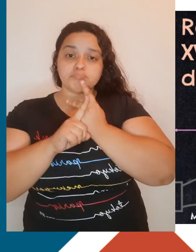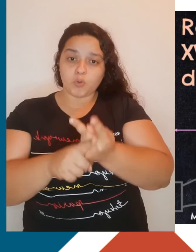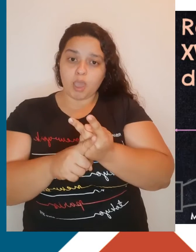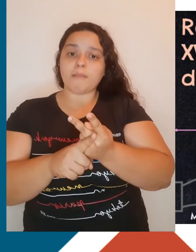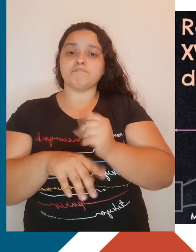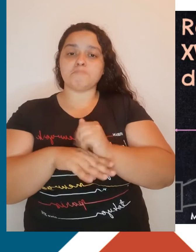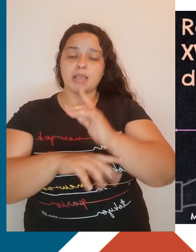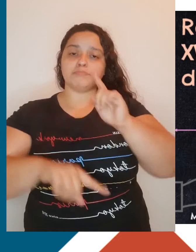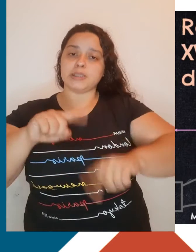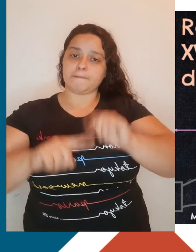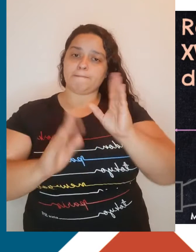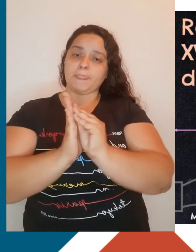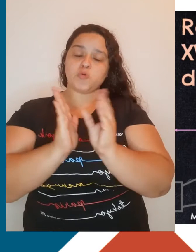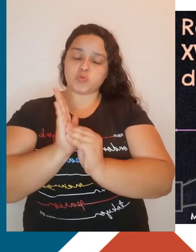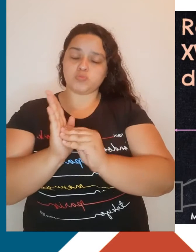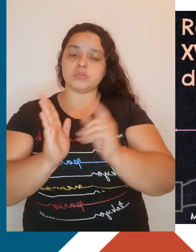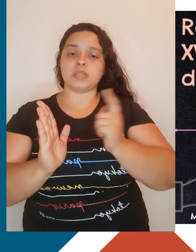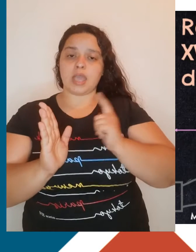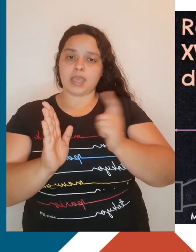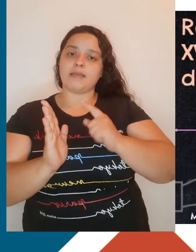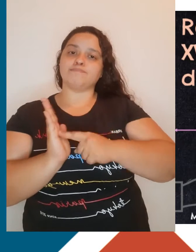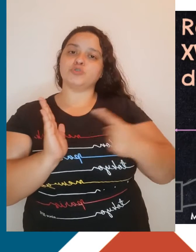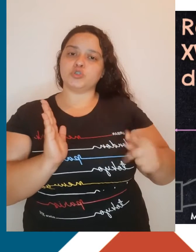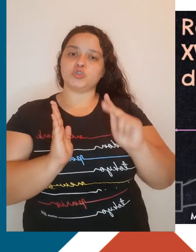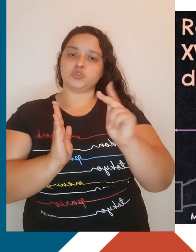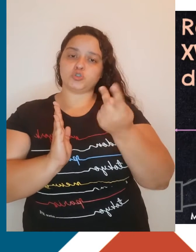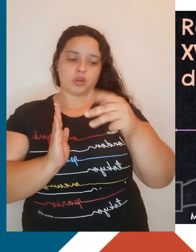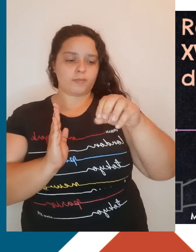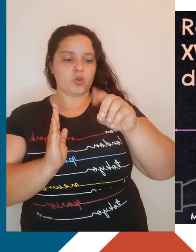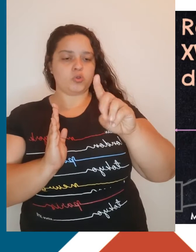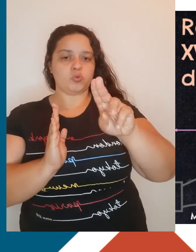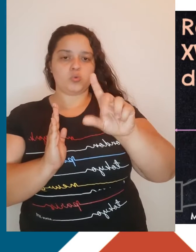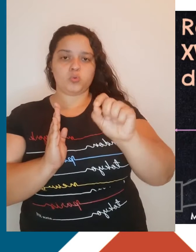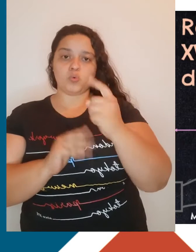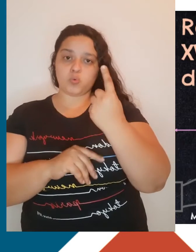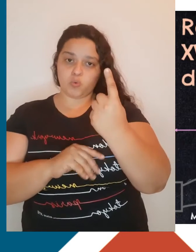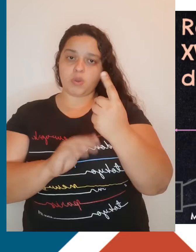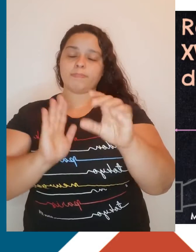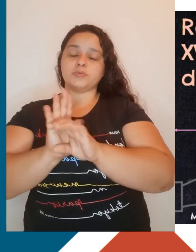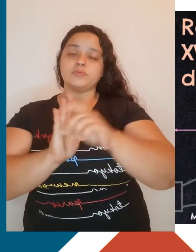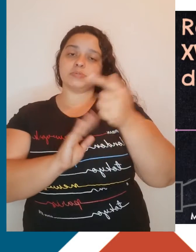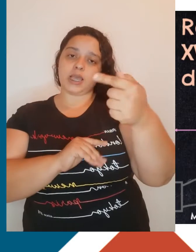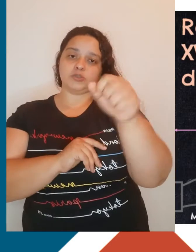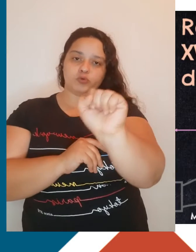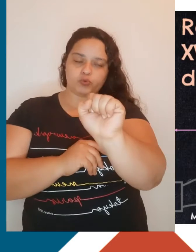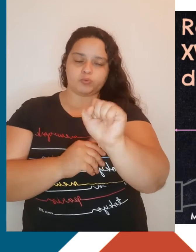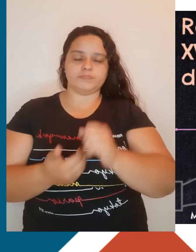na apostila do PPS de História, no módulo 1, nos capítulos 7 e 8. Então vamos lá?